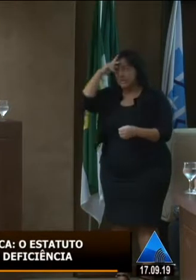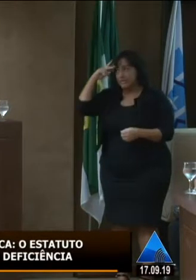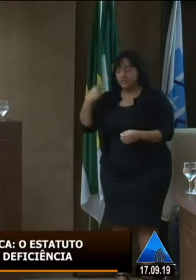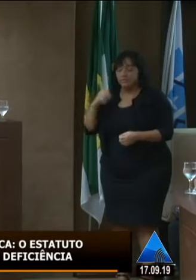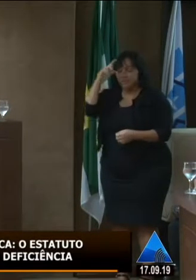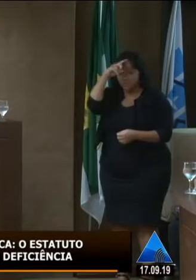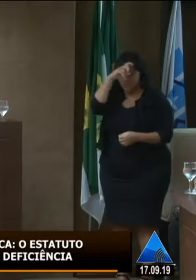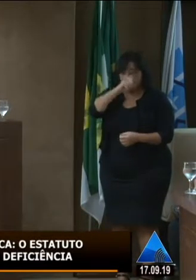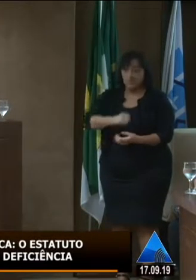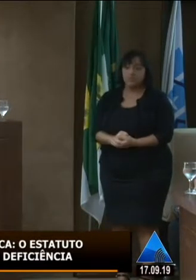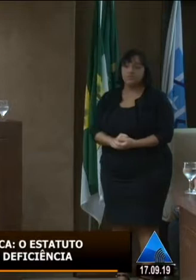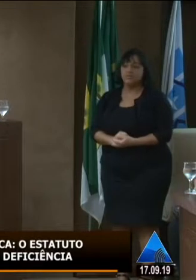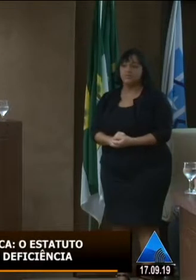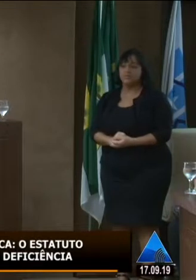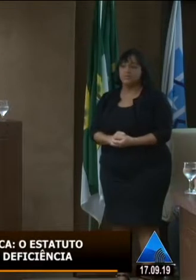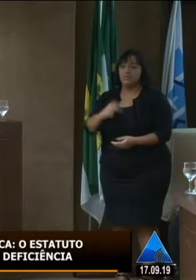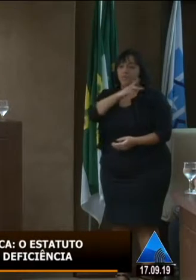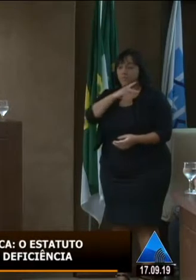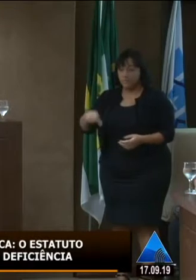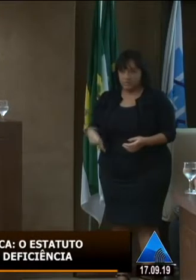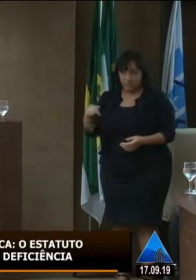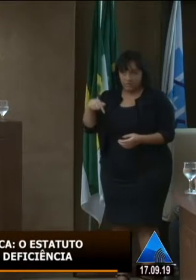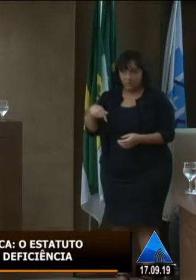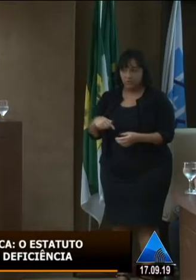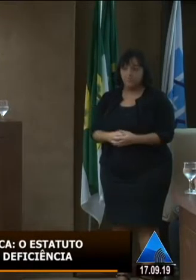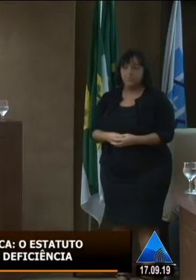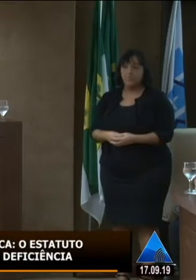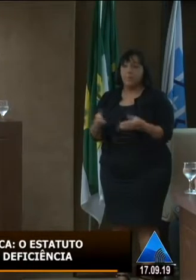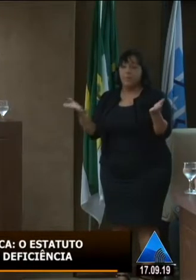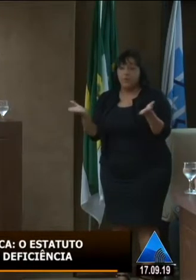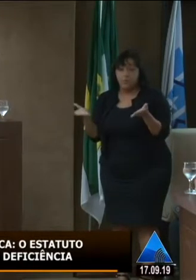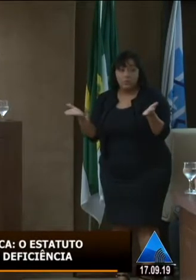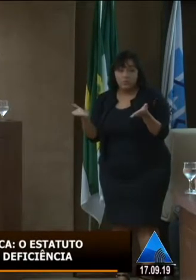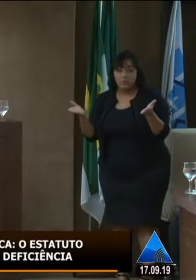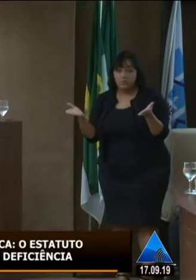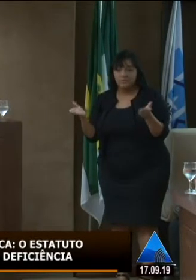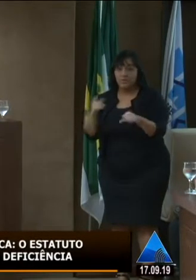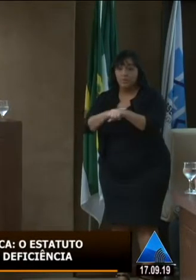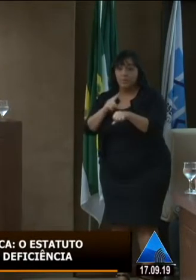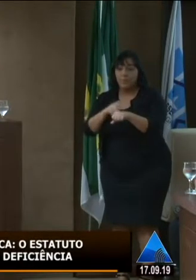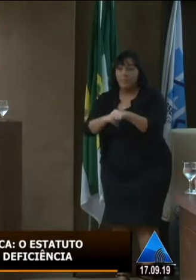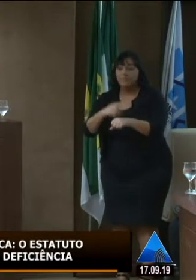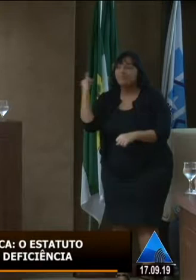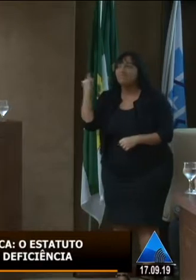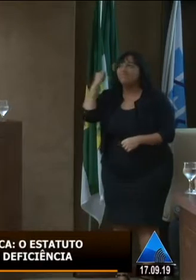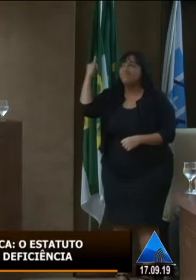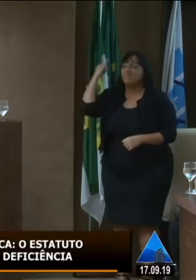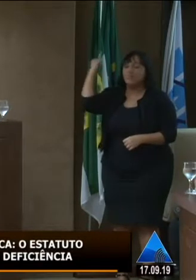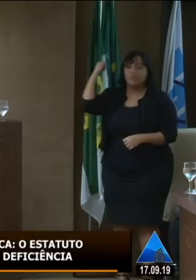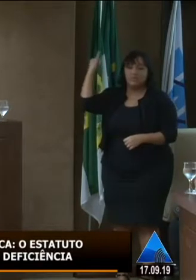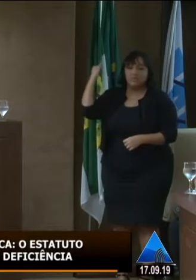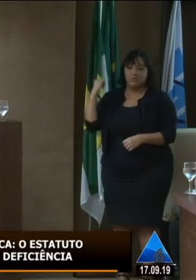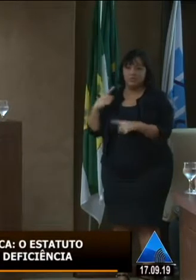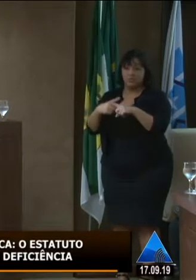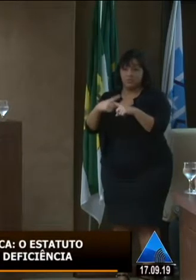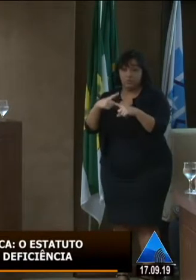a Márcia Guedes, presidente, e me dizer que é um momento histórico. É um momento histórico, deputado, porque o governo